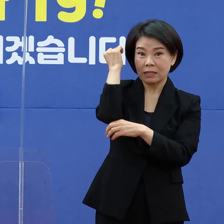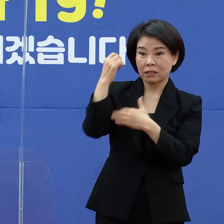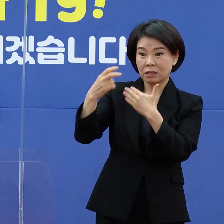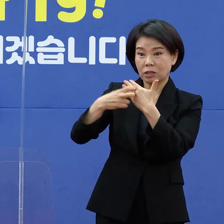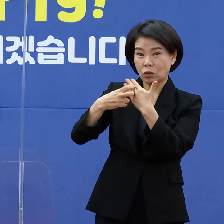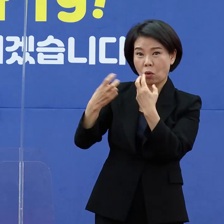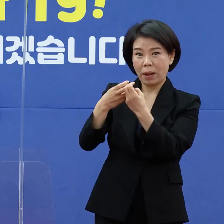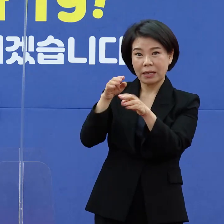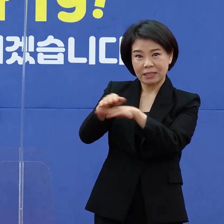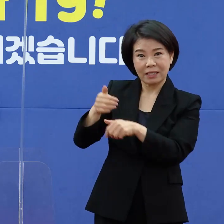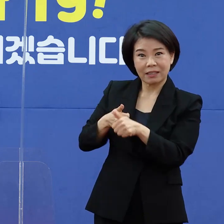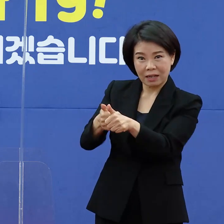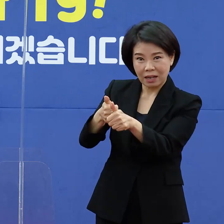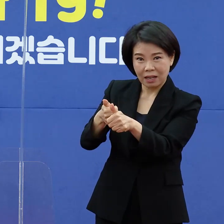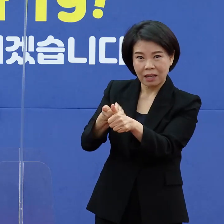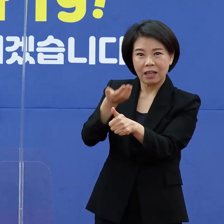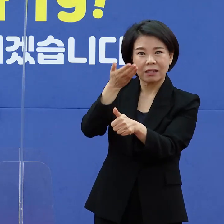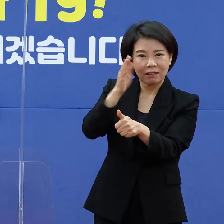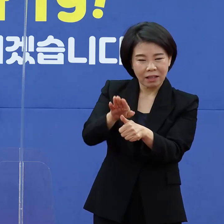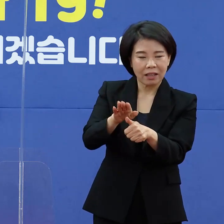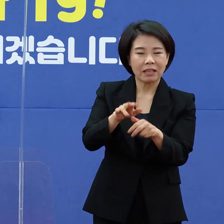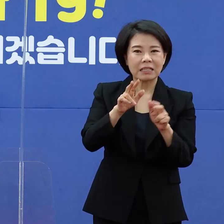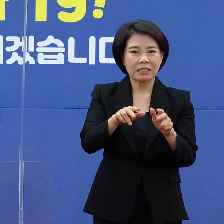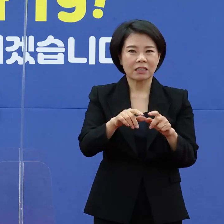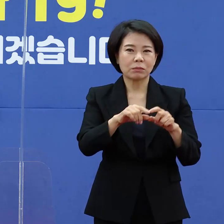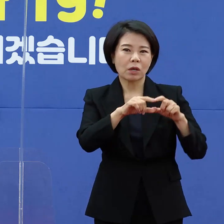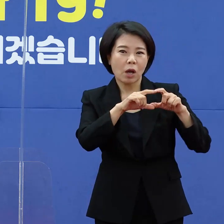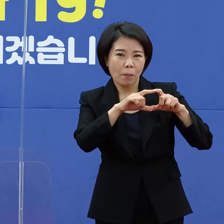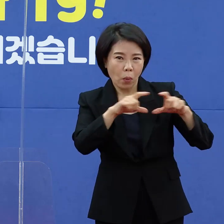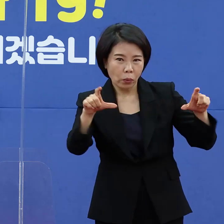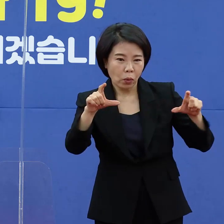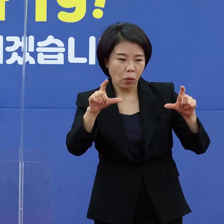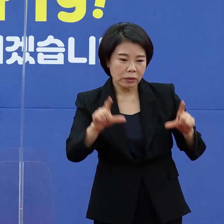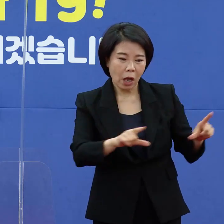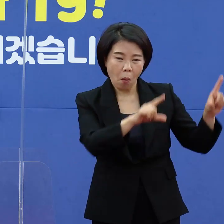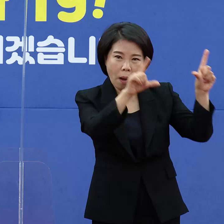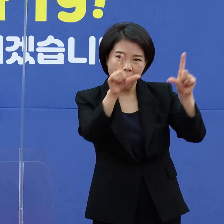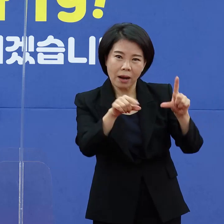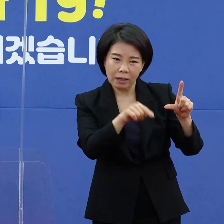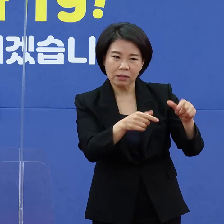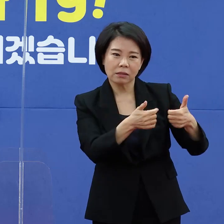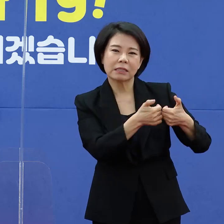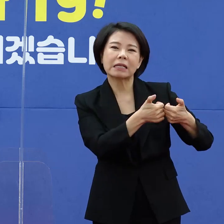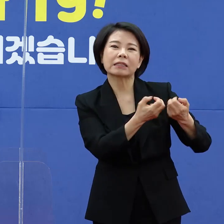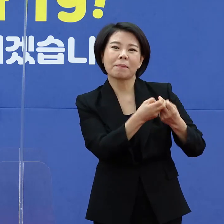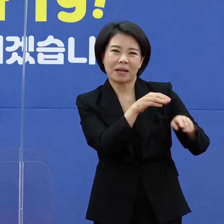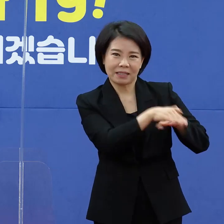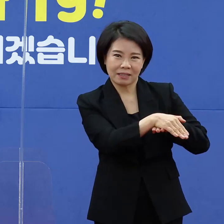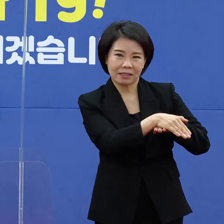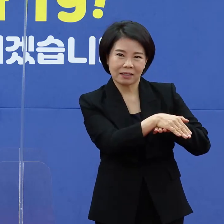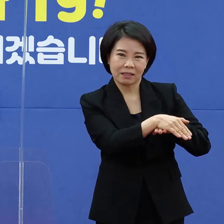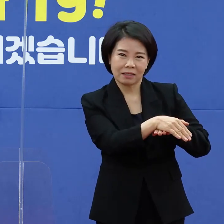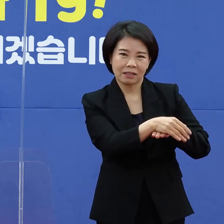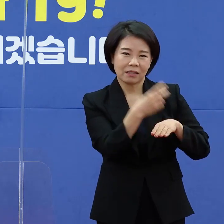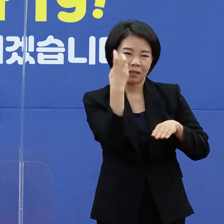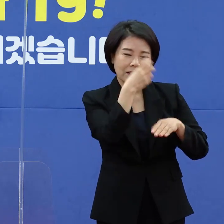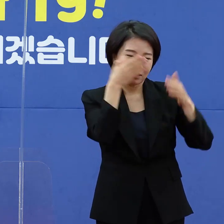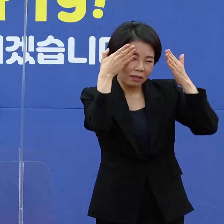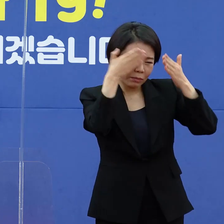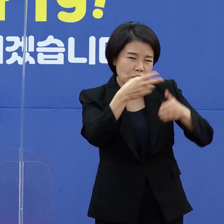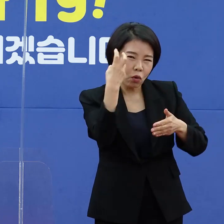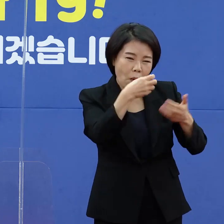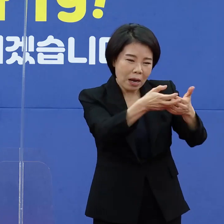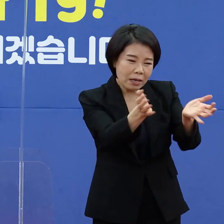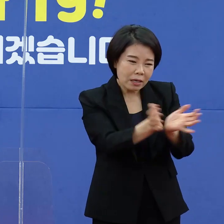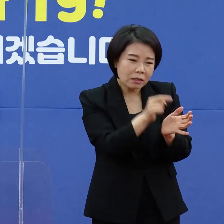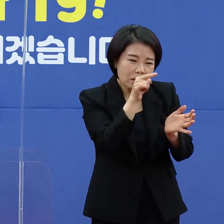일반관리군에 대한 상담체계 형태로 변형이 되고 중요한 것은 집중관리군에 대한 중증